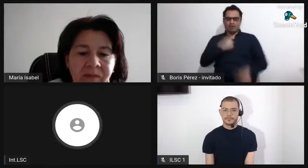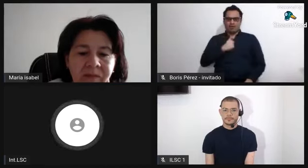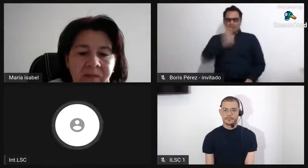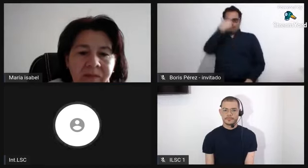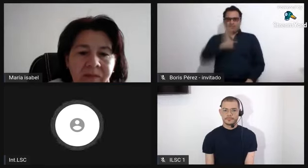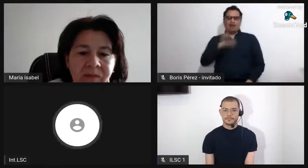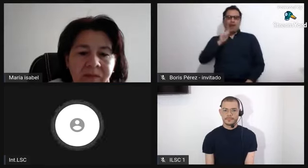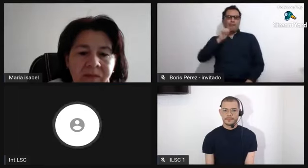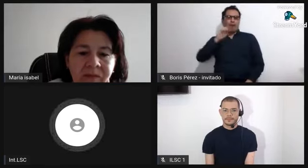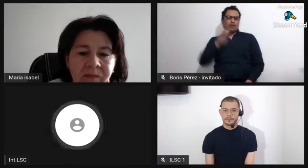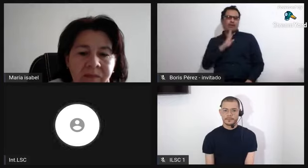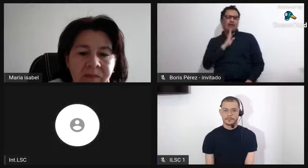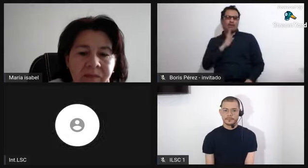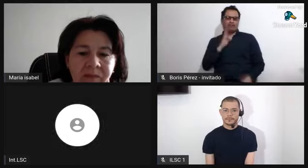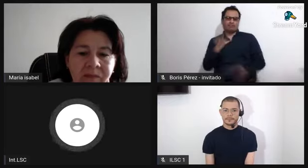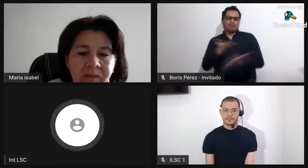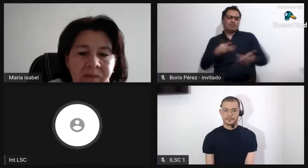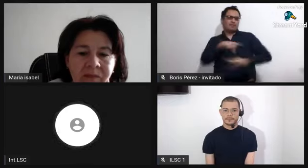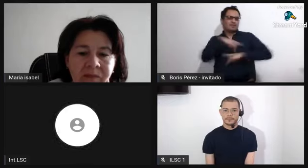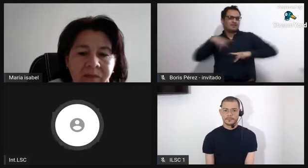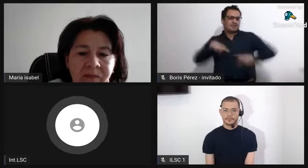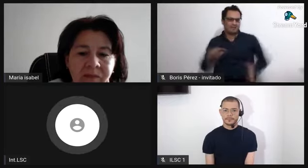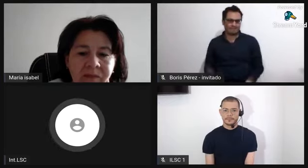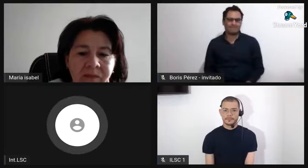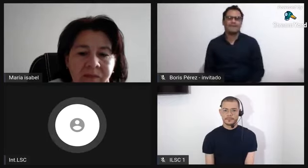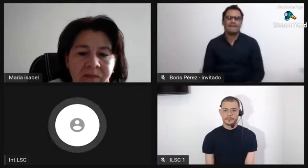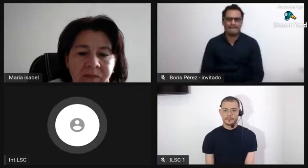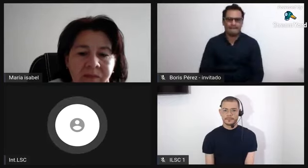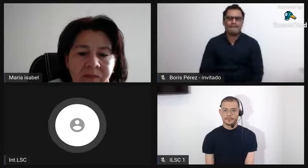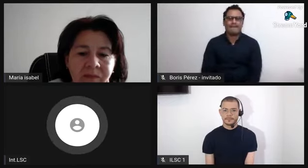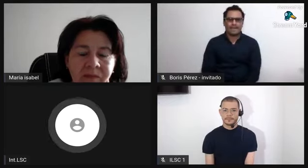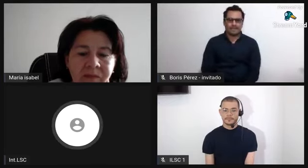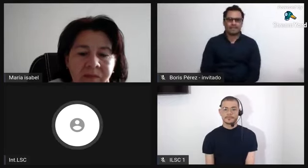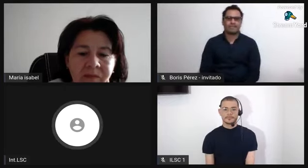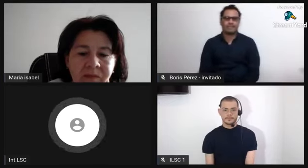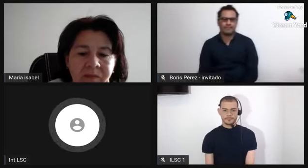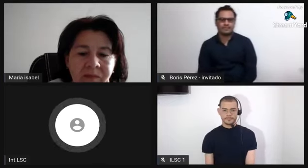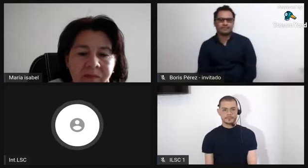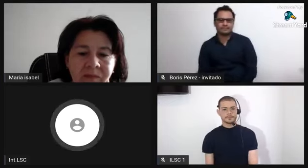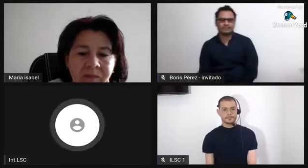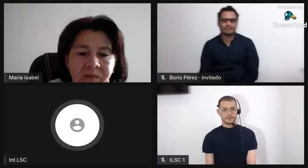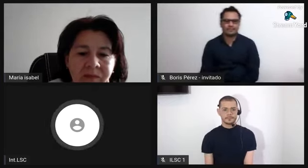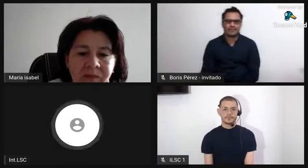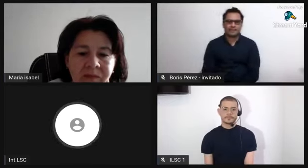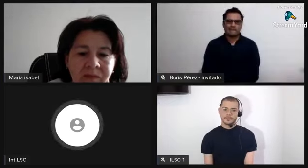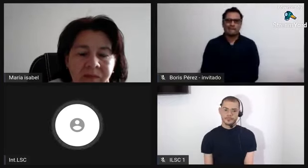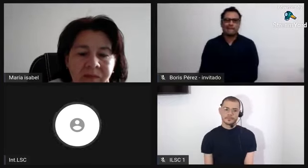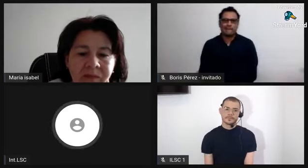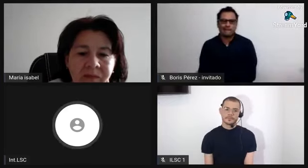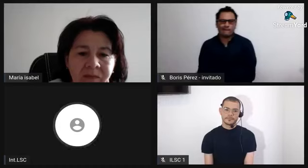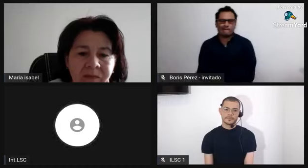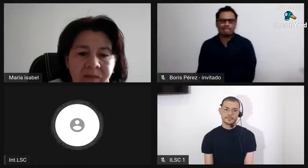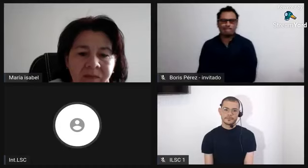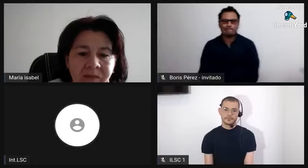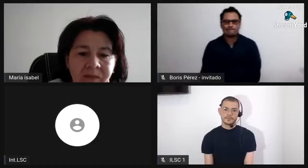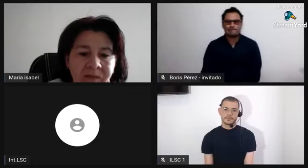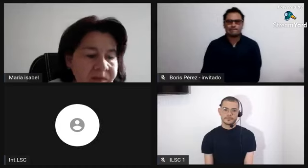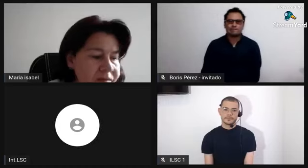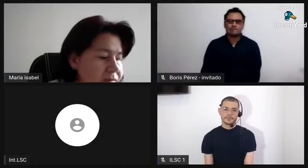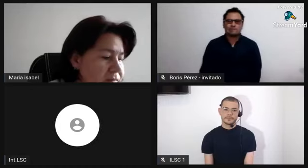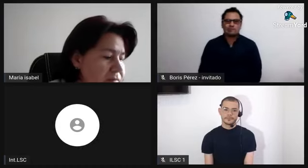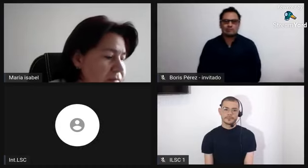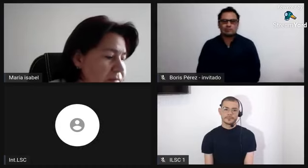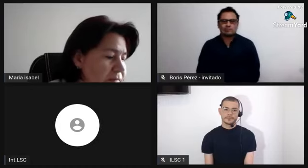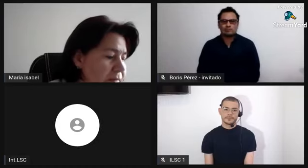muchas, muchas situaciones, ¿sí? Dependía nuevamente de situaciones muy particulares de acuerdo a cada uno de los contextos.